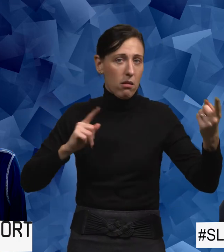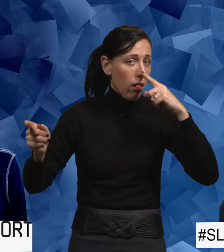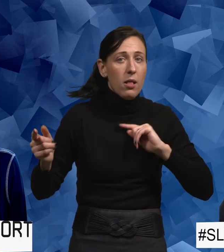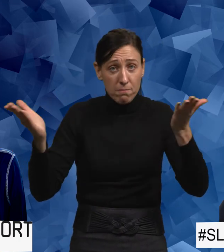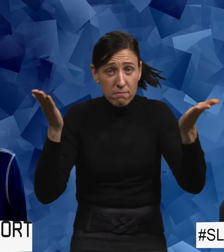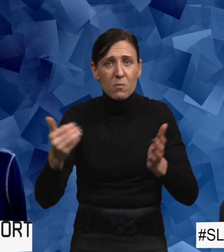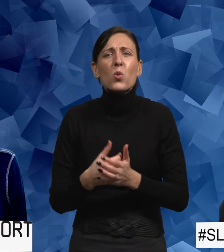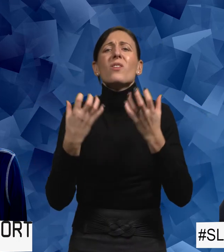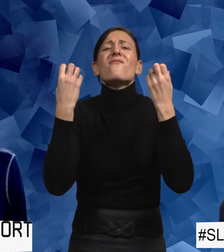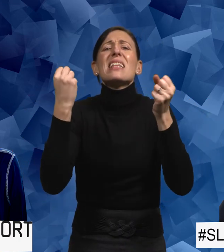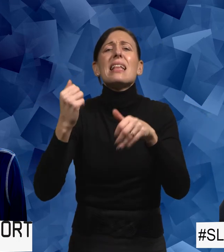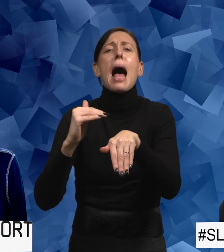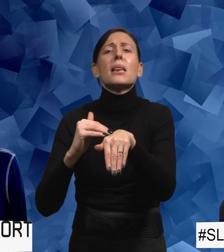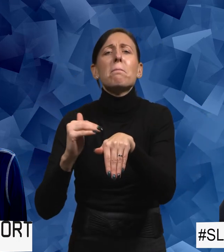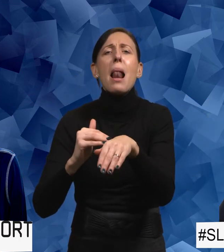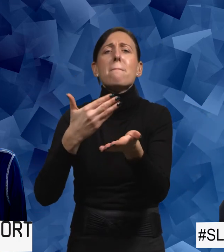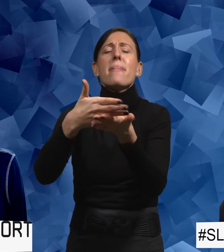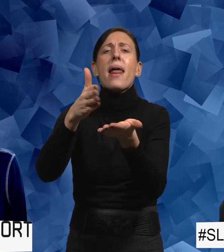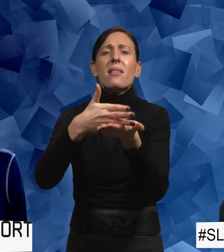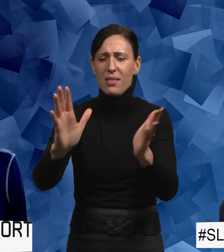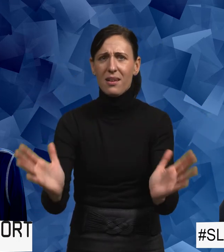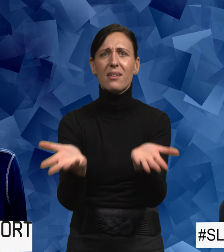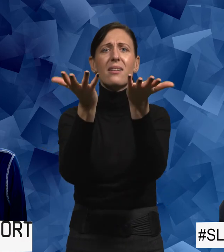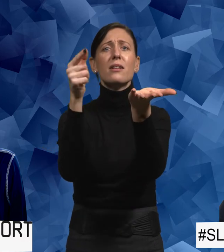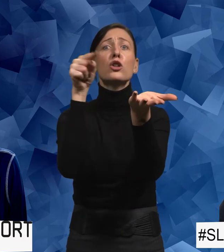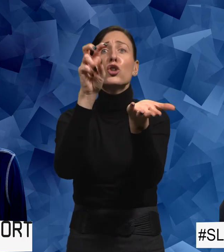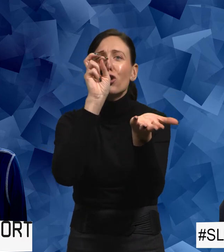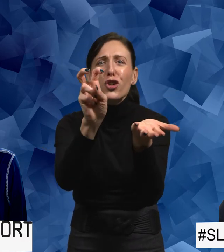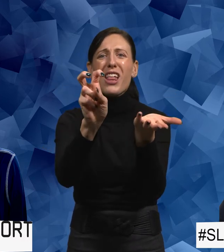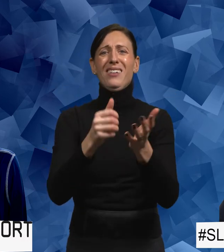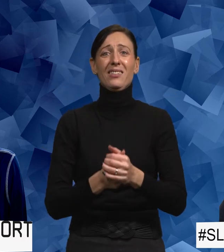Och att det är viktigt att anmäla. Att berätta. Att göra det synligt.